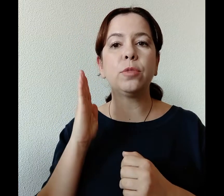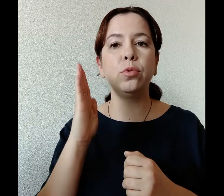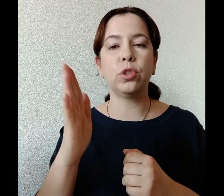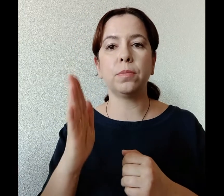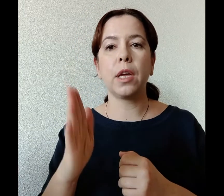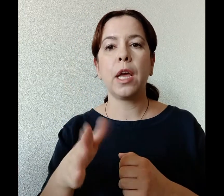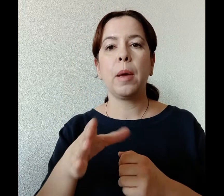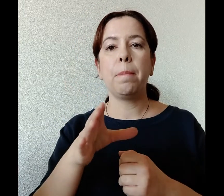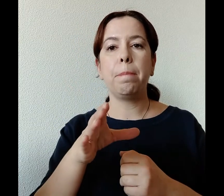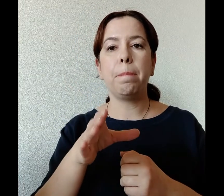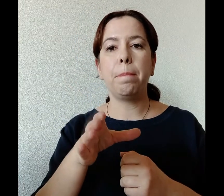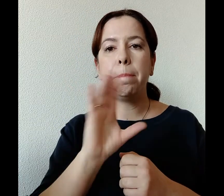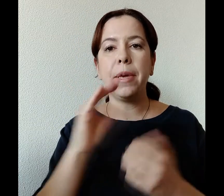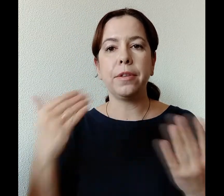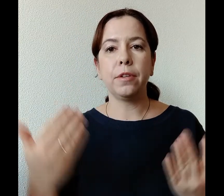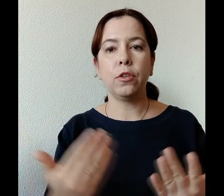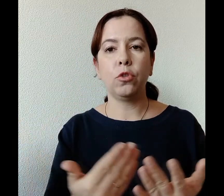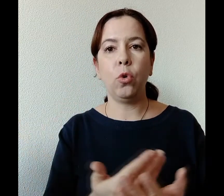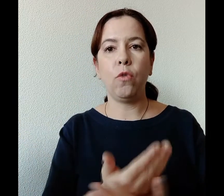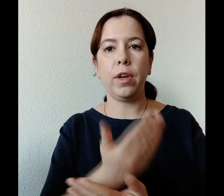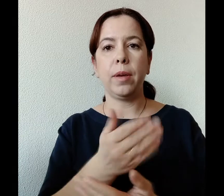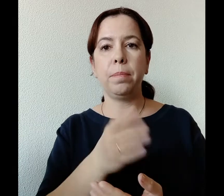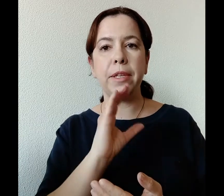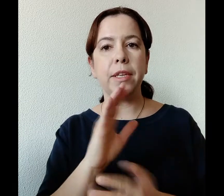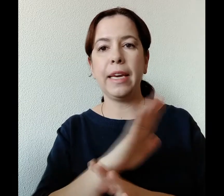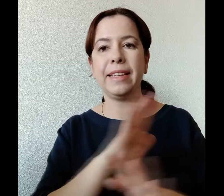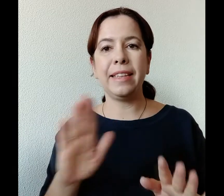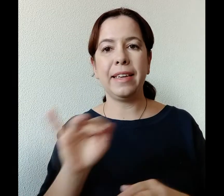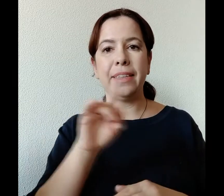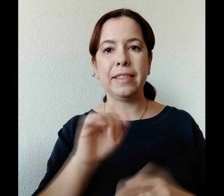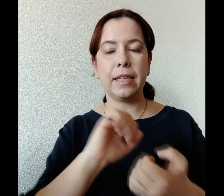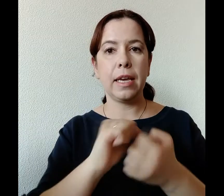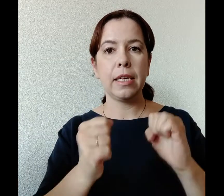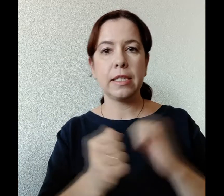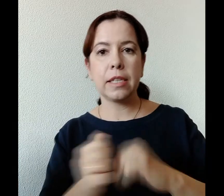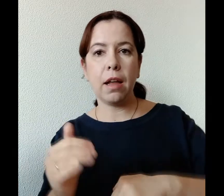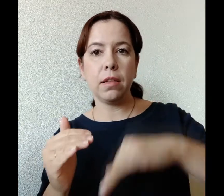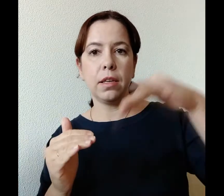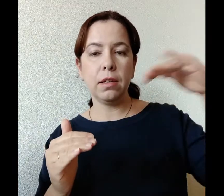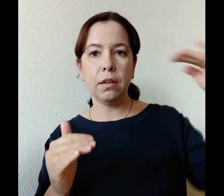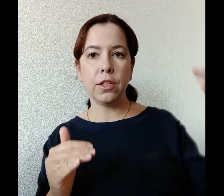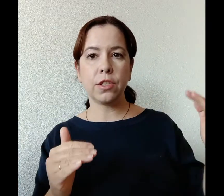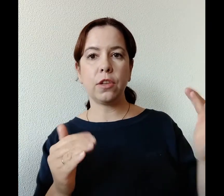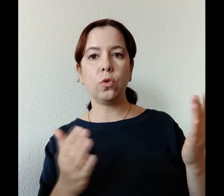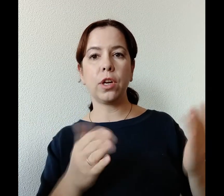будем пить новое питье не из скалы, из которой